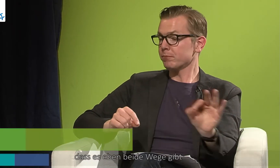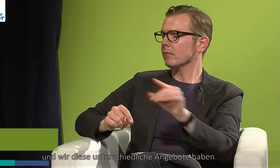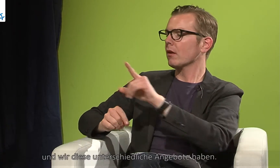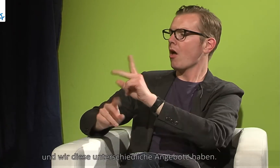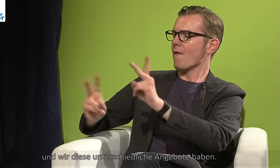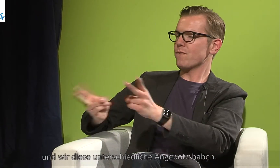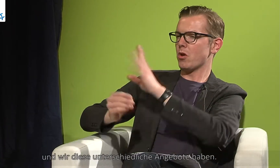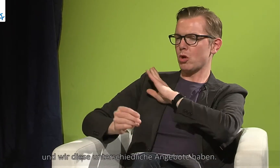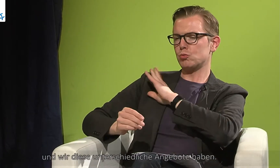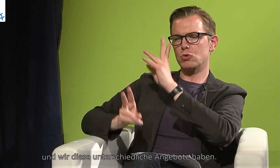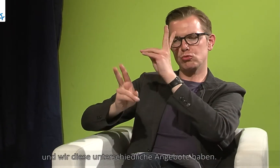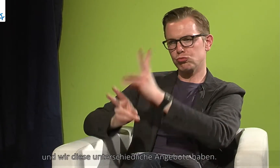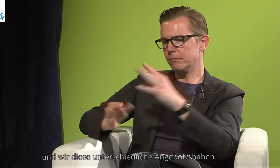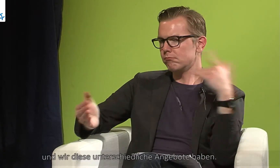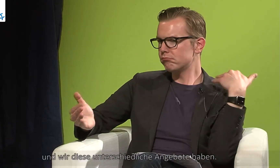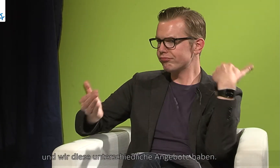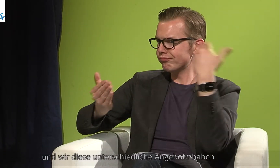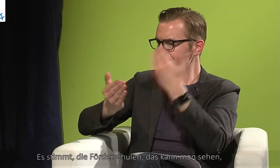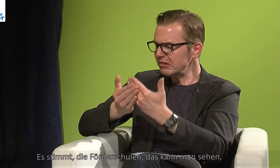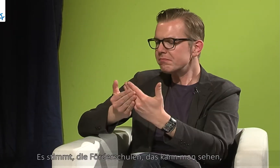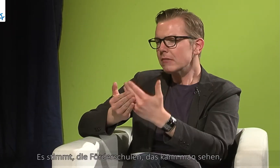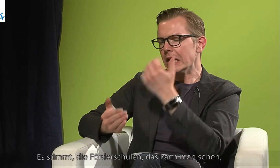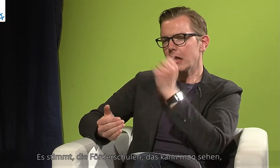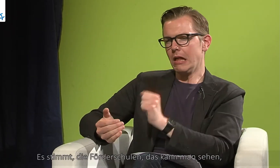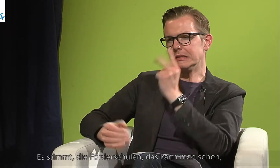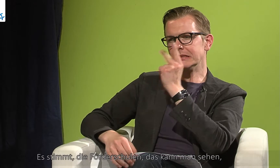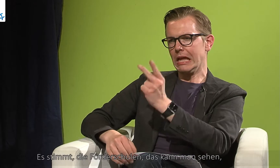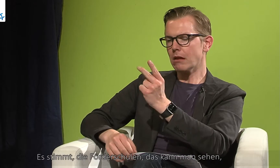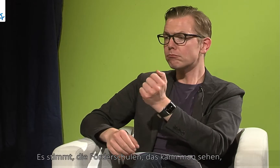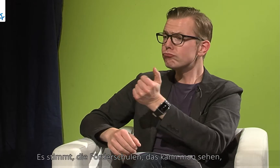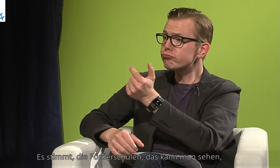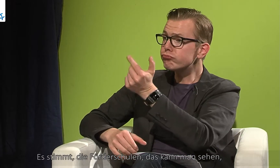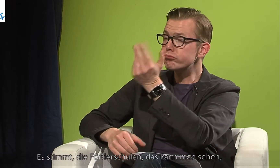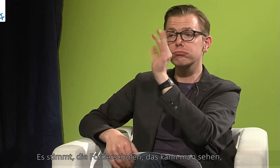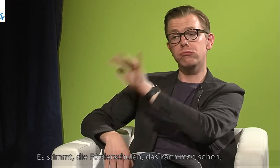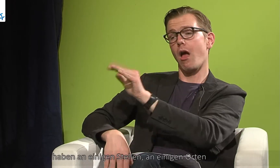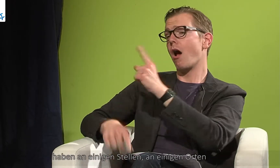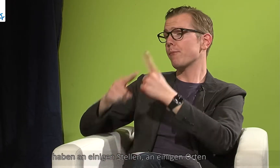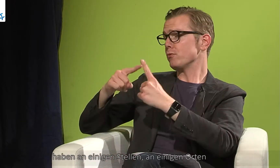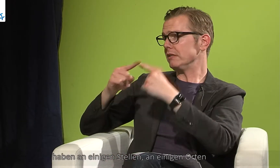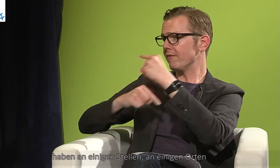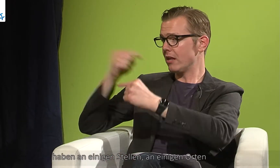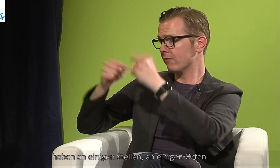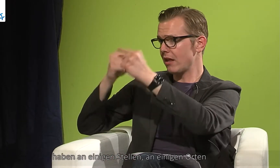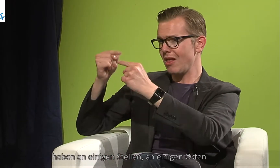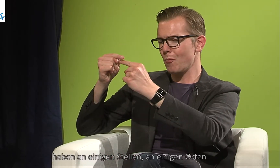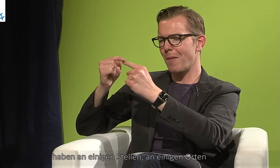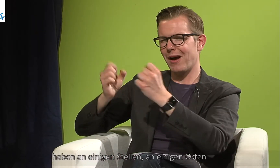und diese unterschiedliche Angebote haben. Es stimmt, die Förderschulen, das kann man sehen, haben an einigen Stellen, an einigen Orten